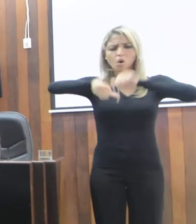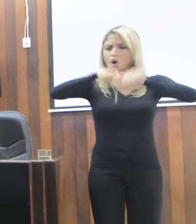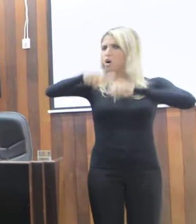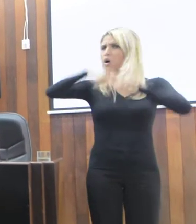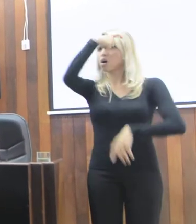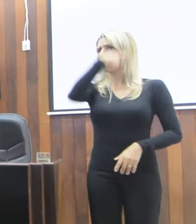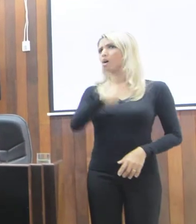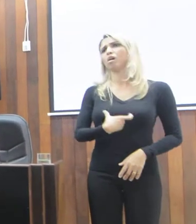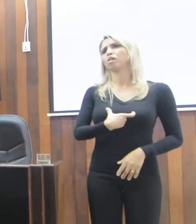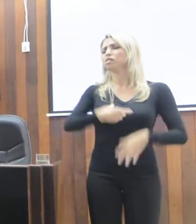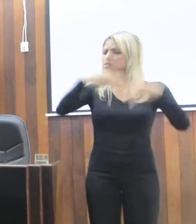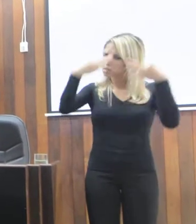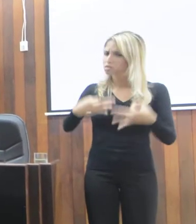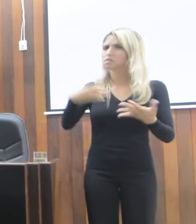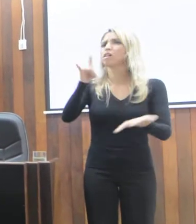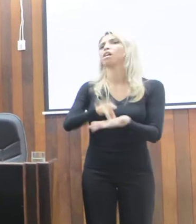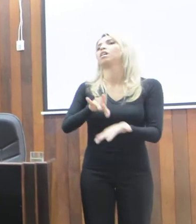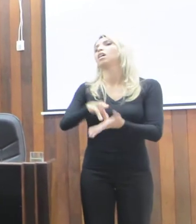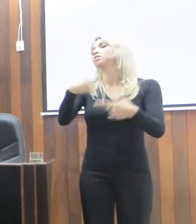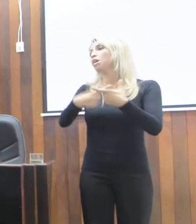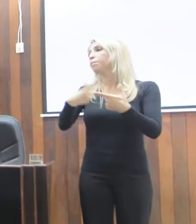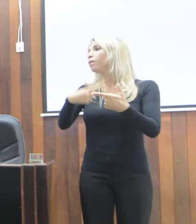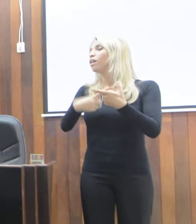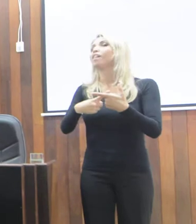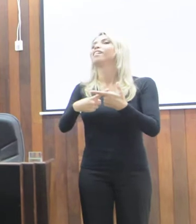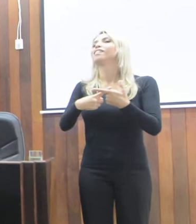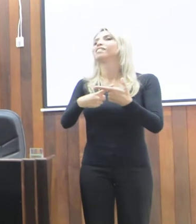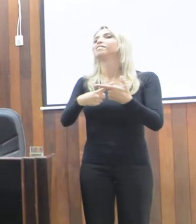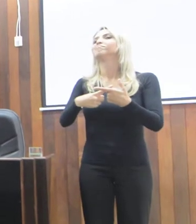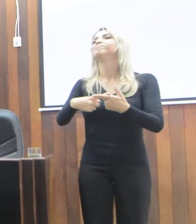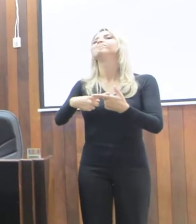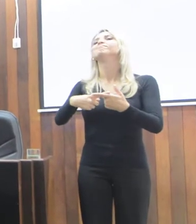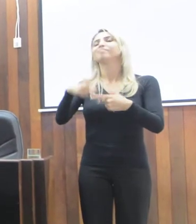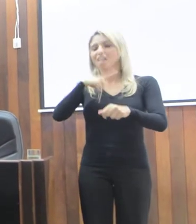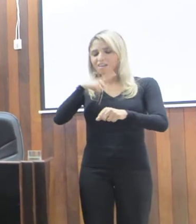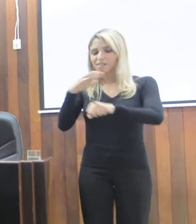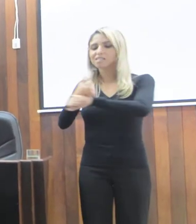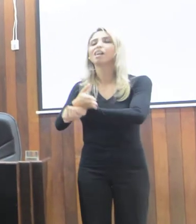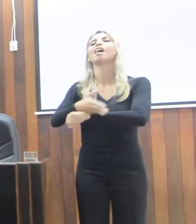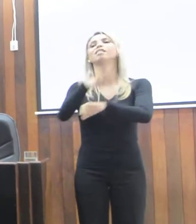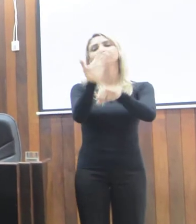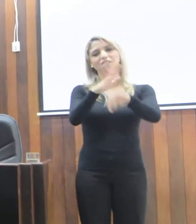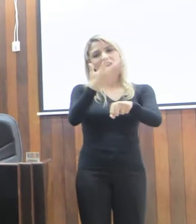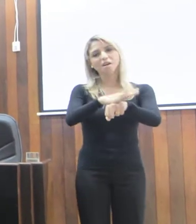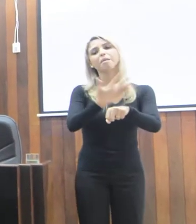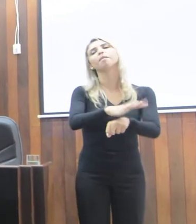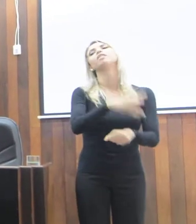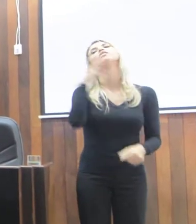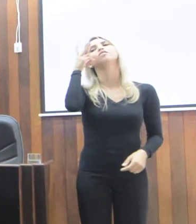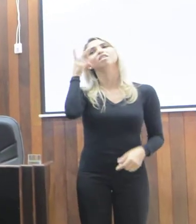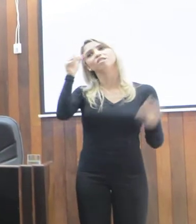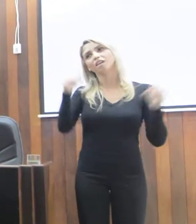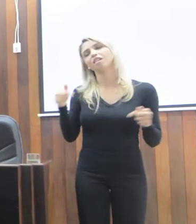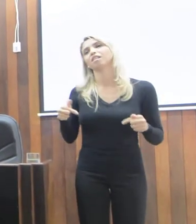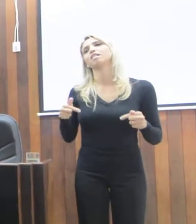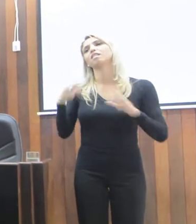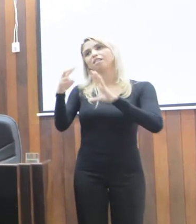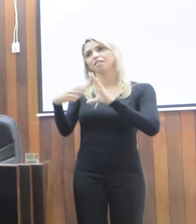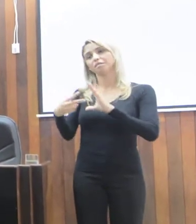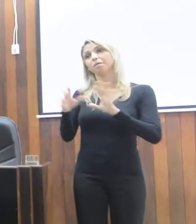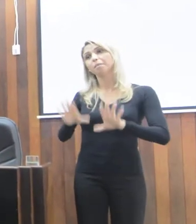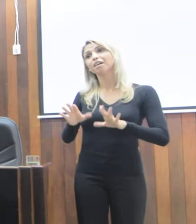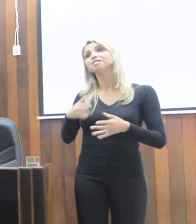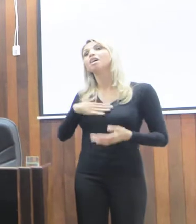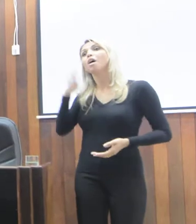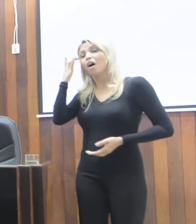% quando se elegeu o vereador mirim aqui na Câmara Municipal. Então, Luiz, se a gente